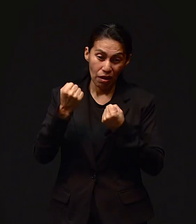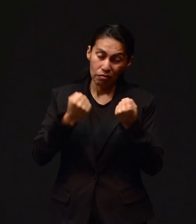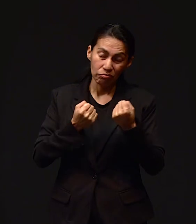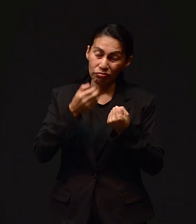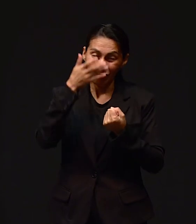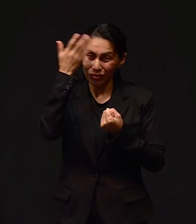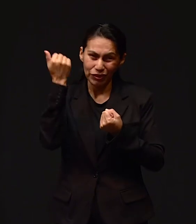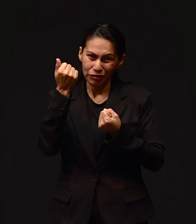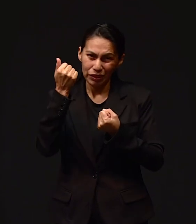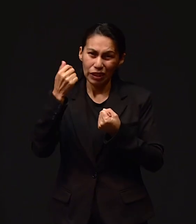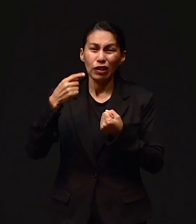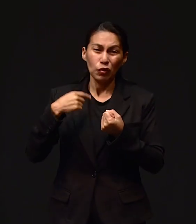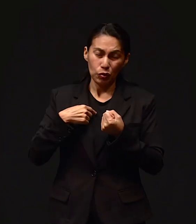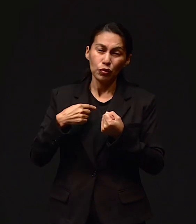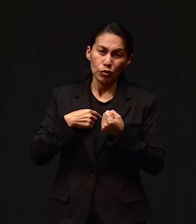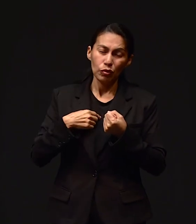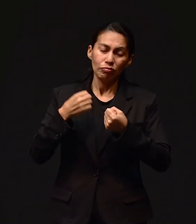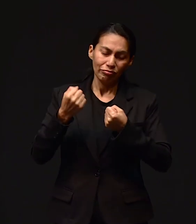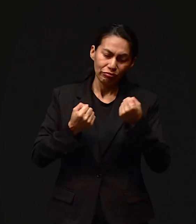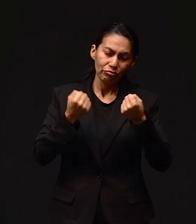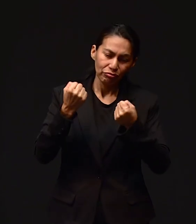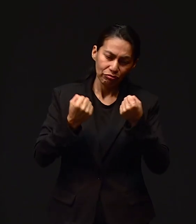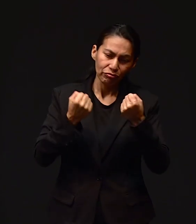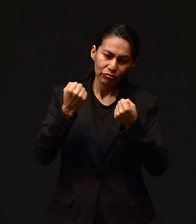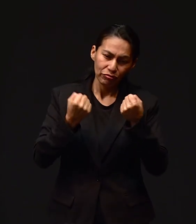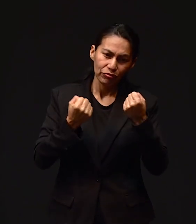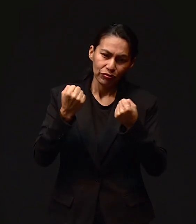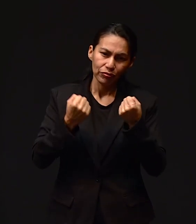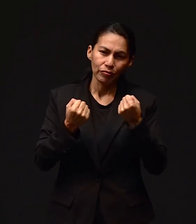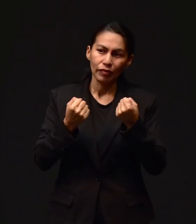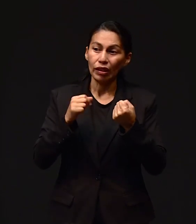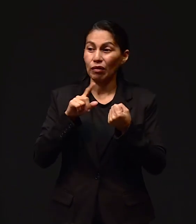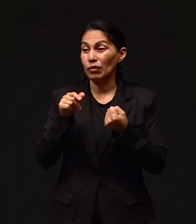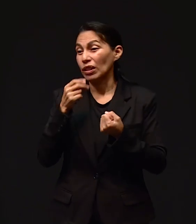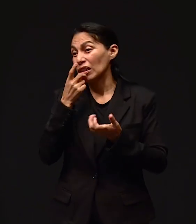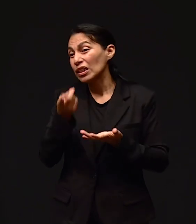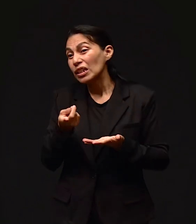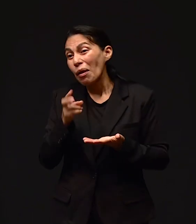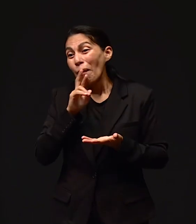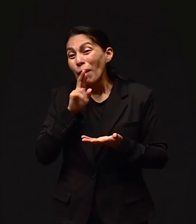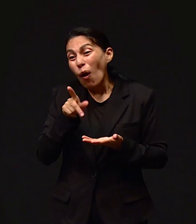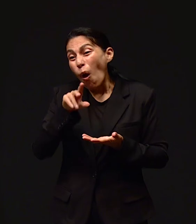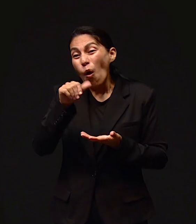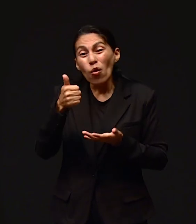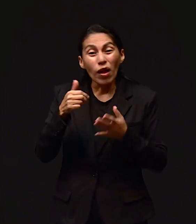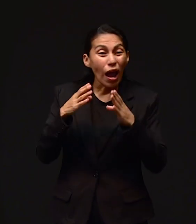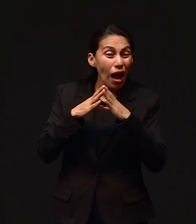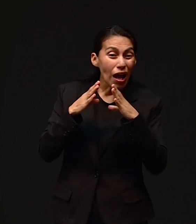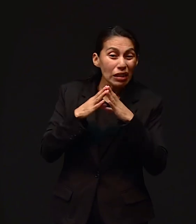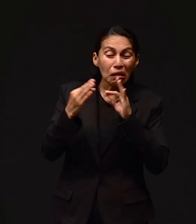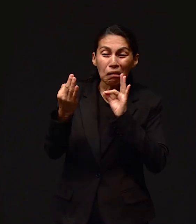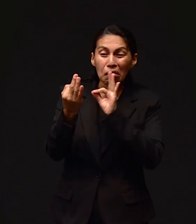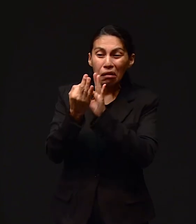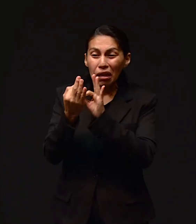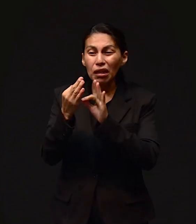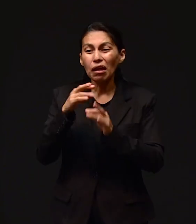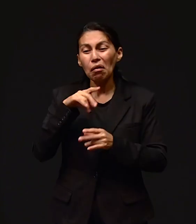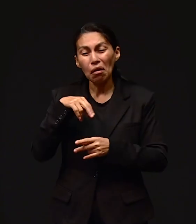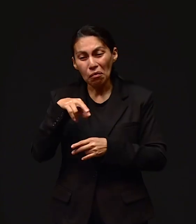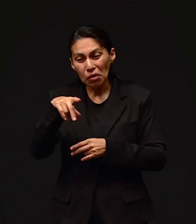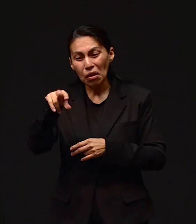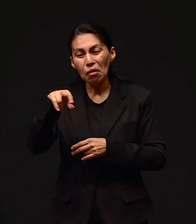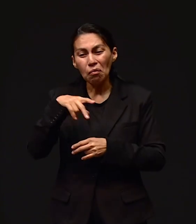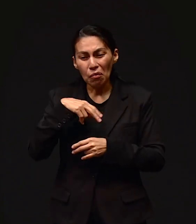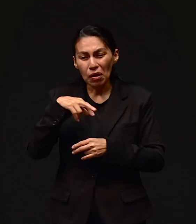Yo era la que las traía y las llevaba y todo. Pero les dije, ¿saben qué? Vamos a tener que conseguir un lugar más cercano, así que ustedes puedan